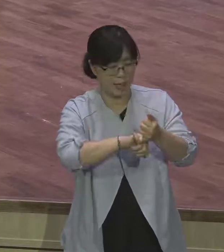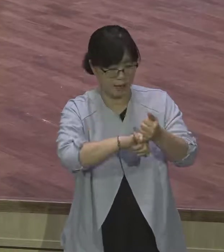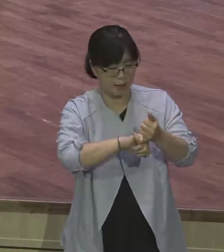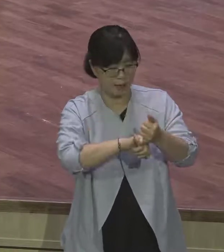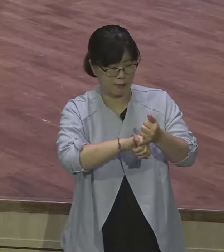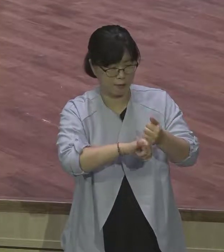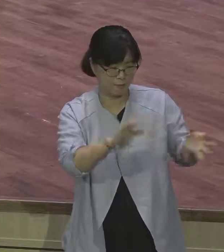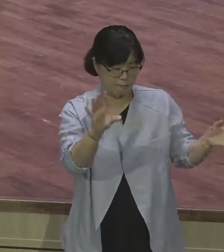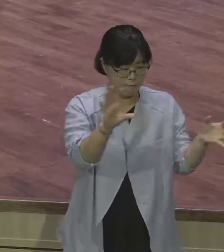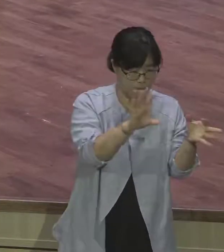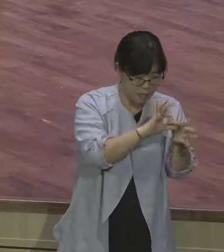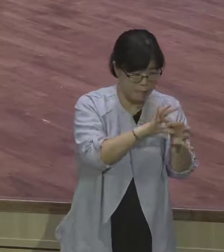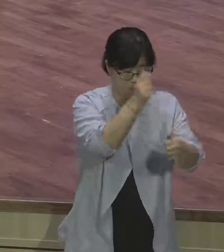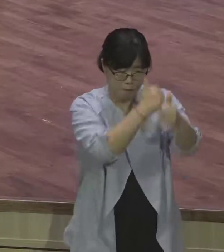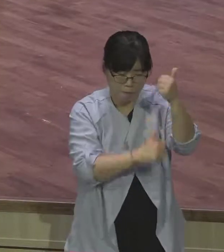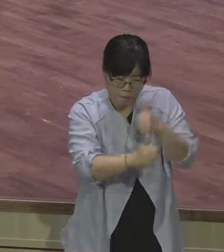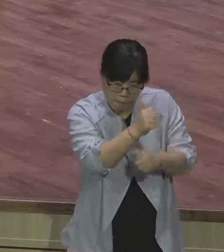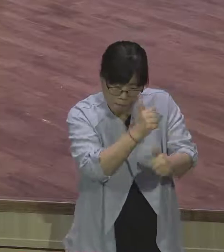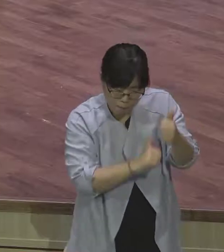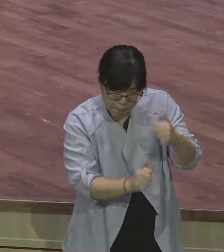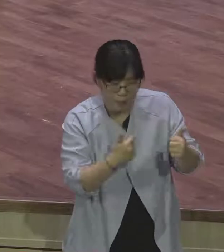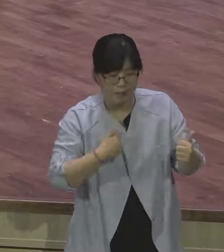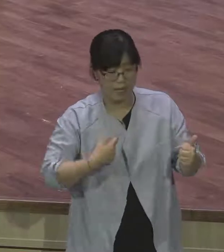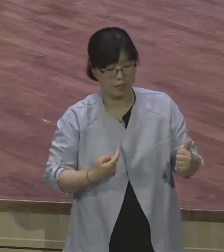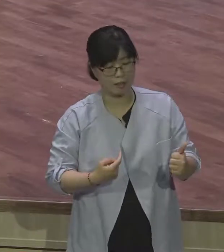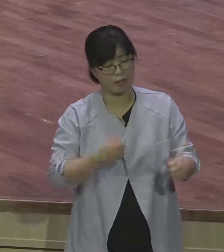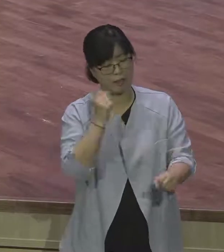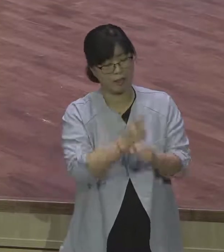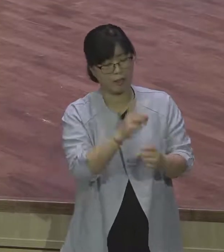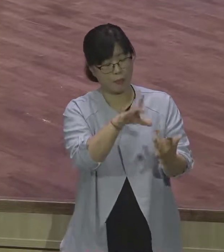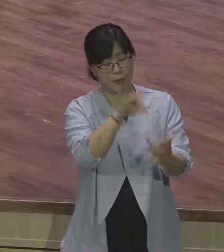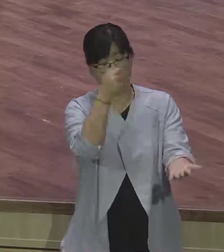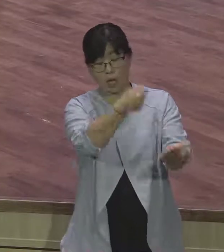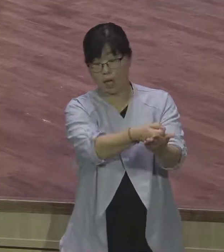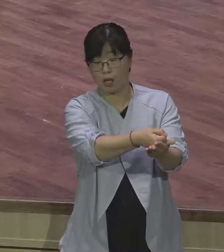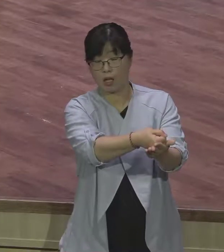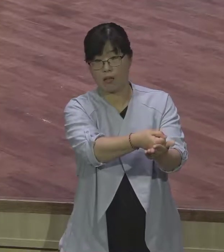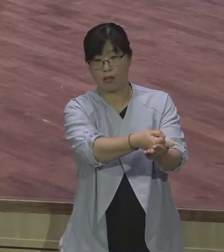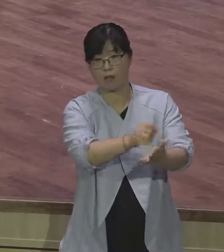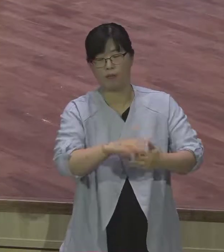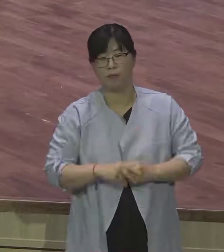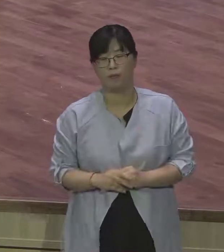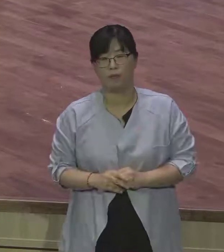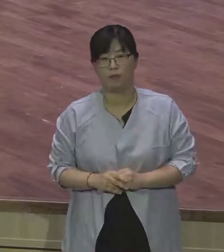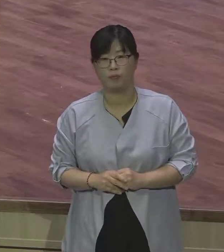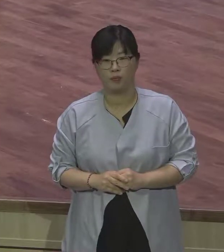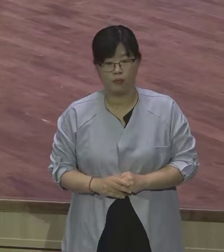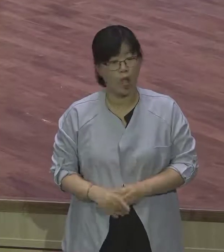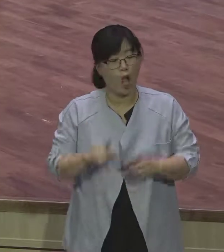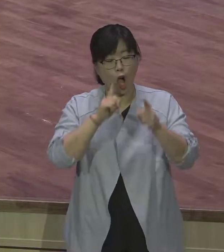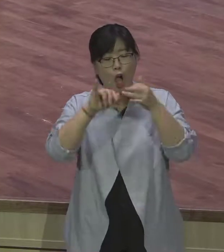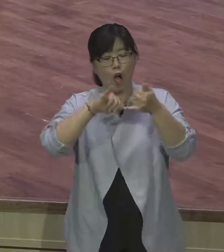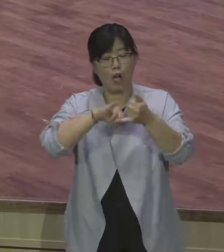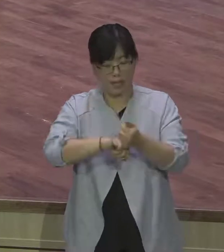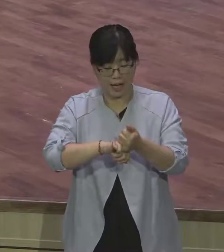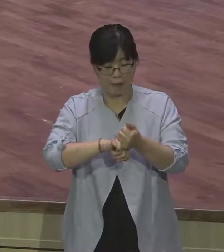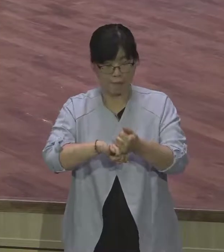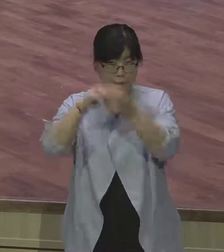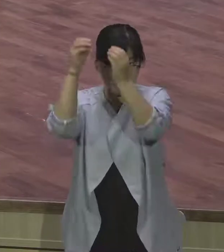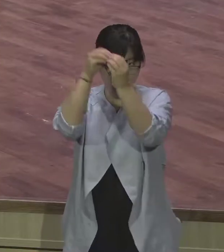하나님이. 그렇기 때문에 배 속에서부터 약속했기 때문에 하나님의 언약의 개성자라. 그 사람이 인격이 어떻든